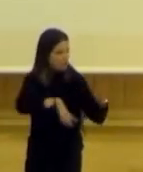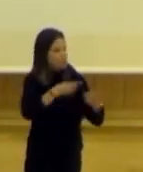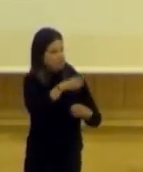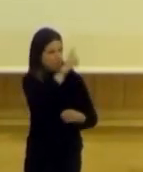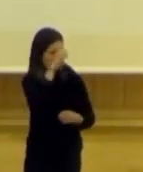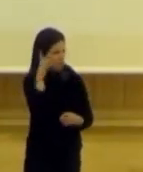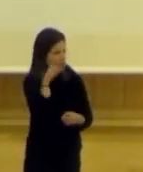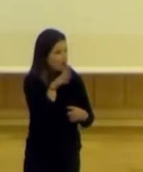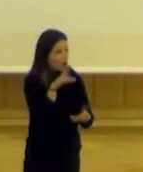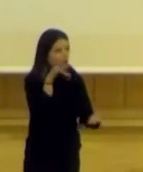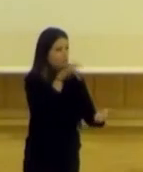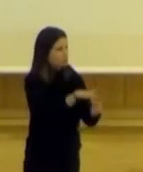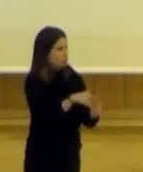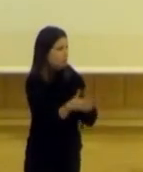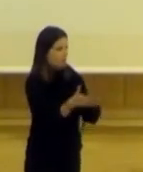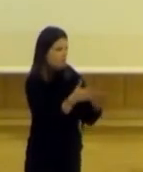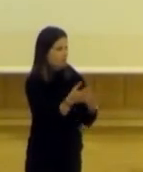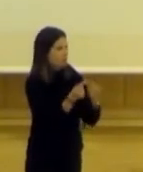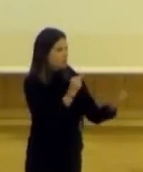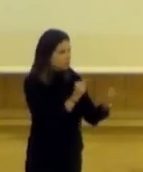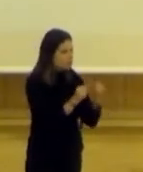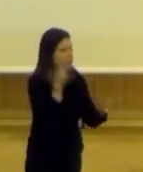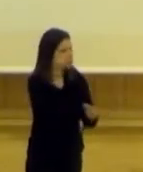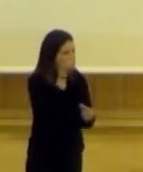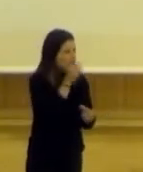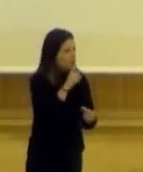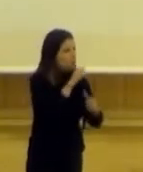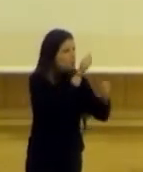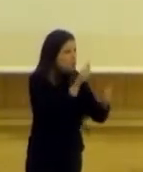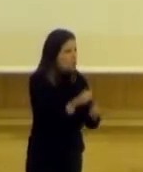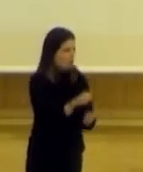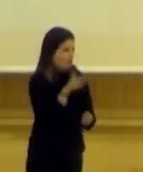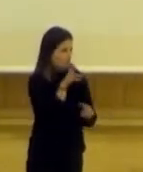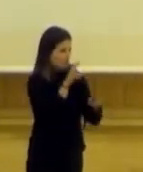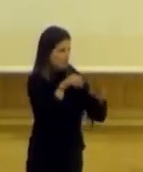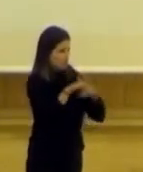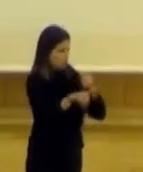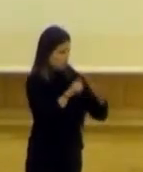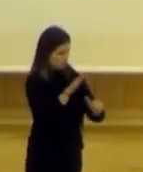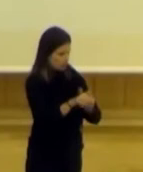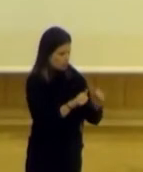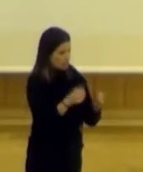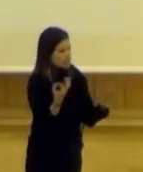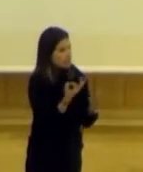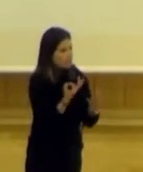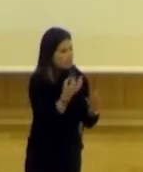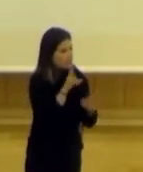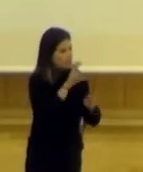en Madrid. Es el momento de hacerlo, de discutir y de pensar. Sobre eso va a ser la nueva convocatoria. Bueno, esta convocatoria que pasó,